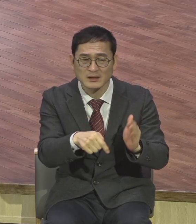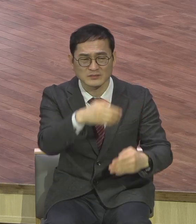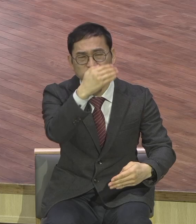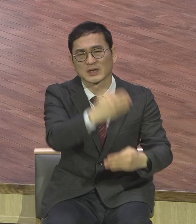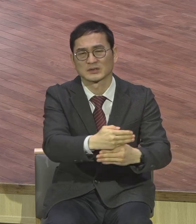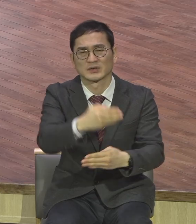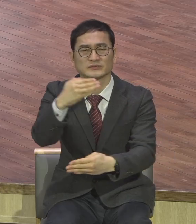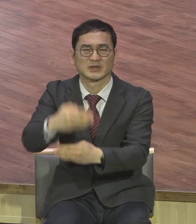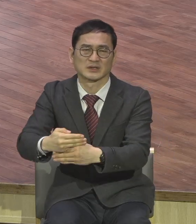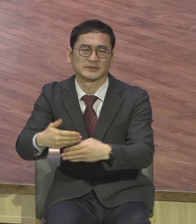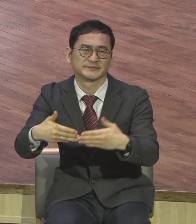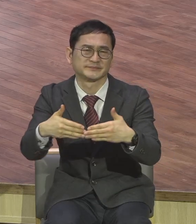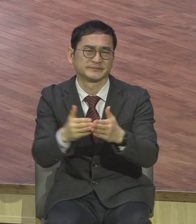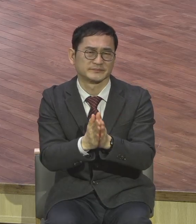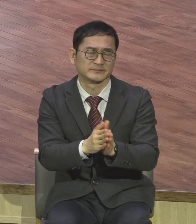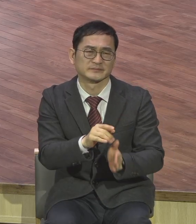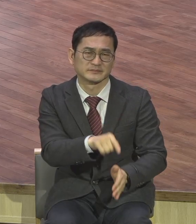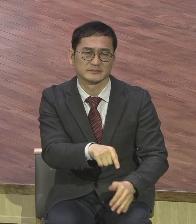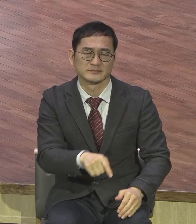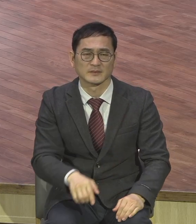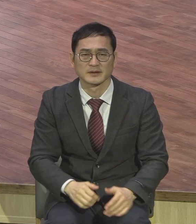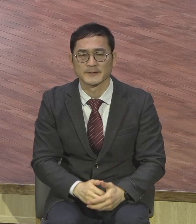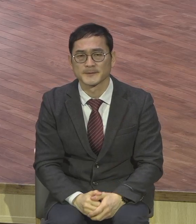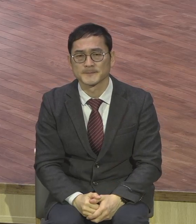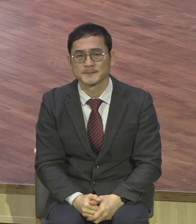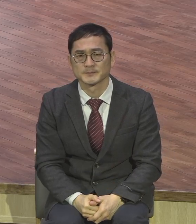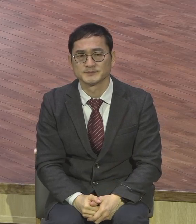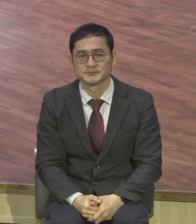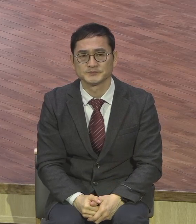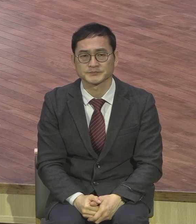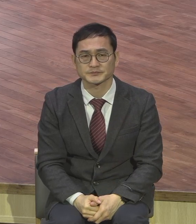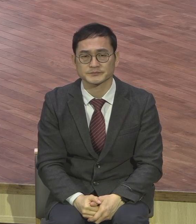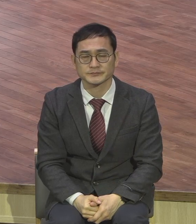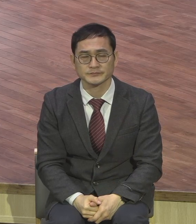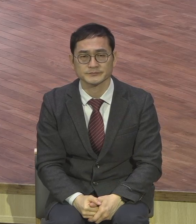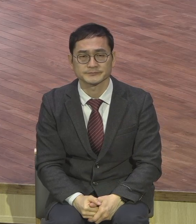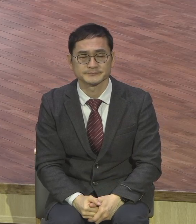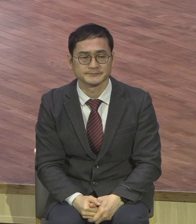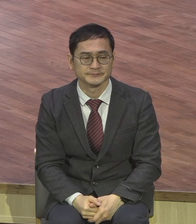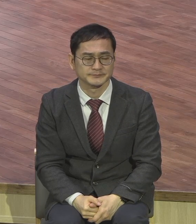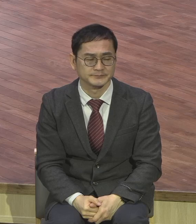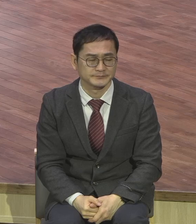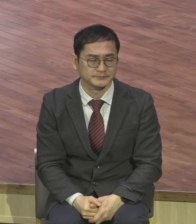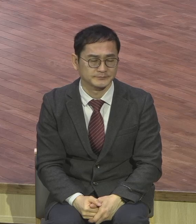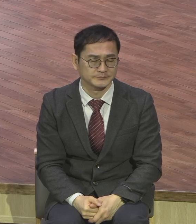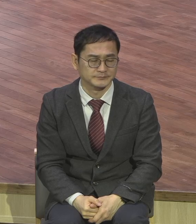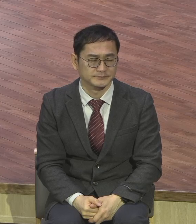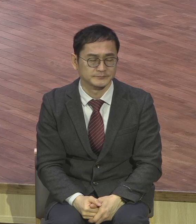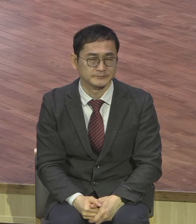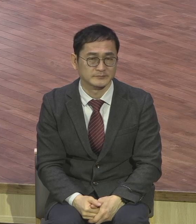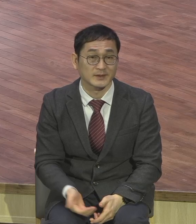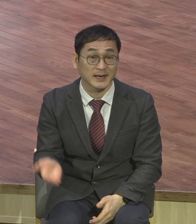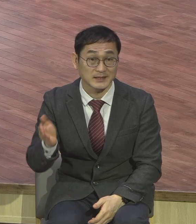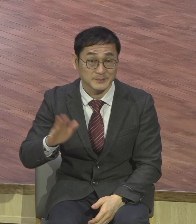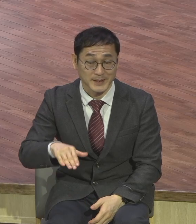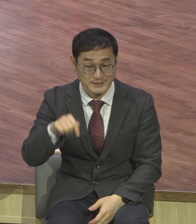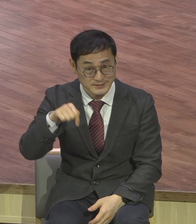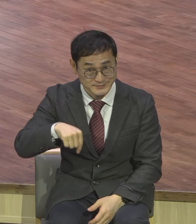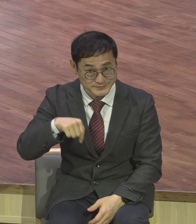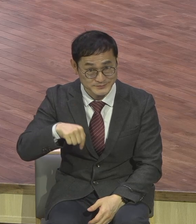일들이 발생하고 있습니다 그런데 이런 상황 속에서도 영원교회는 차원이